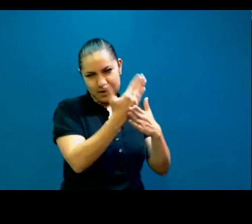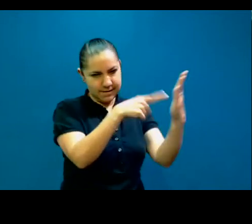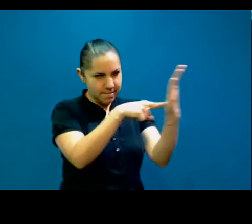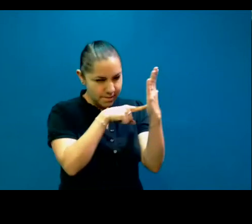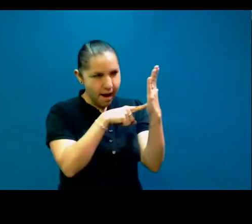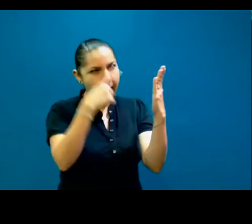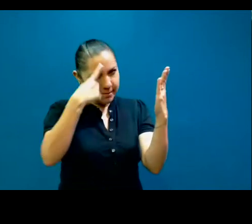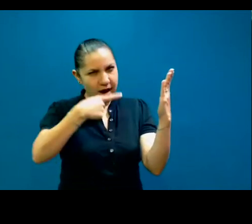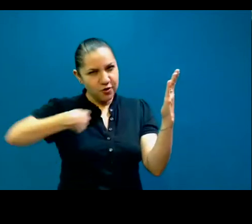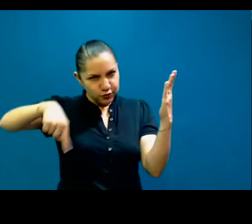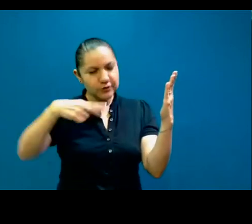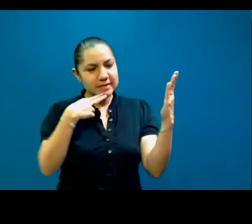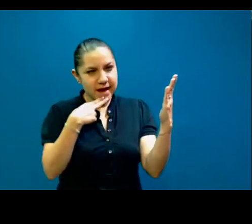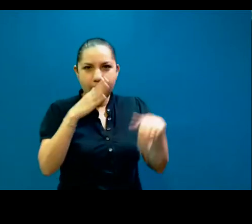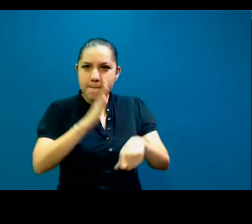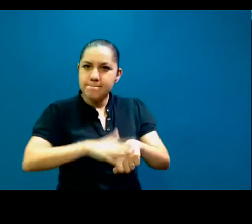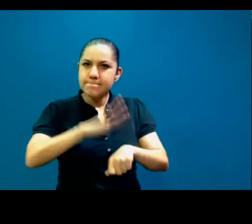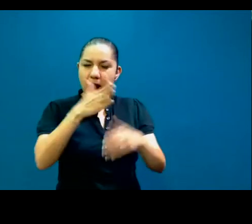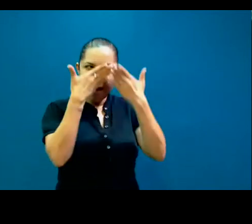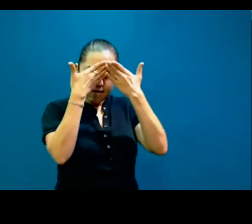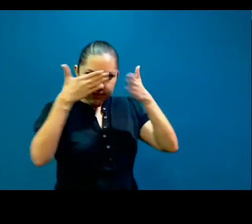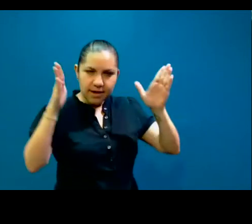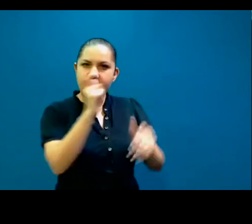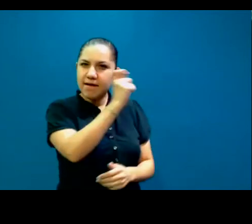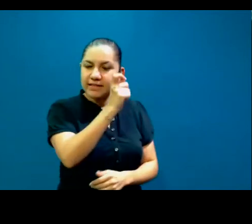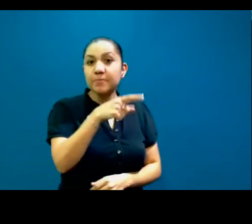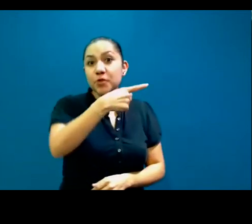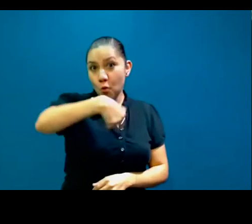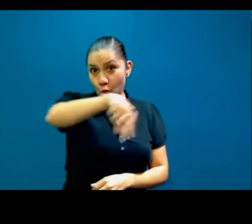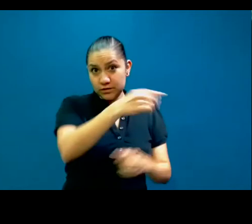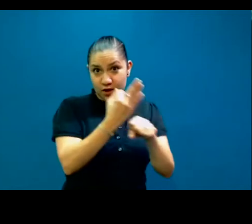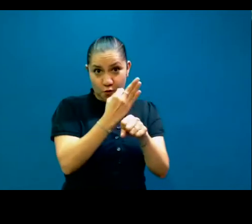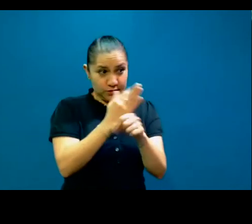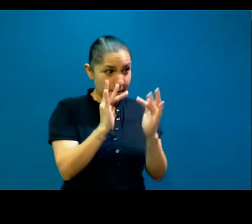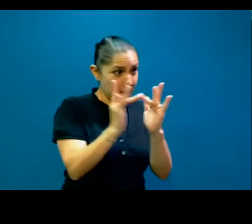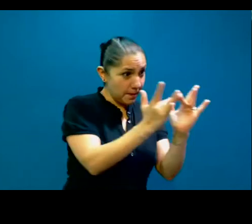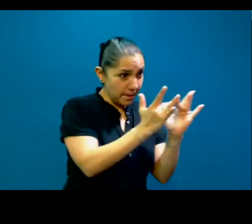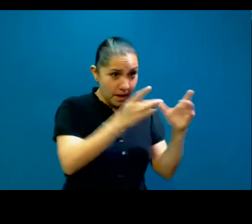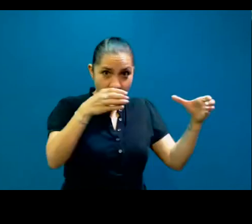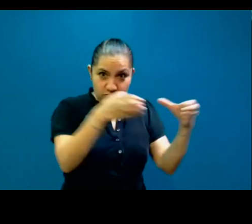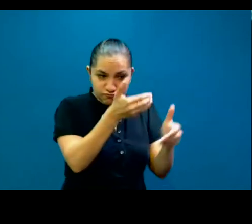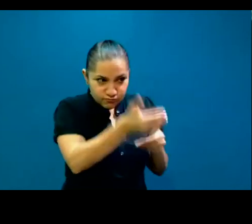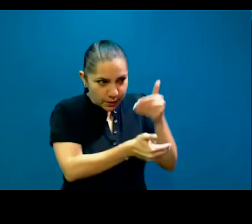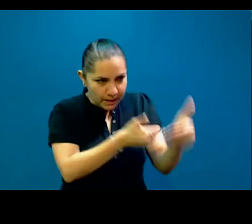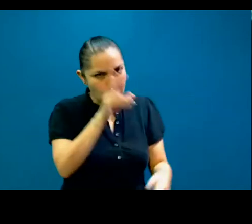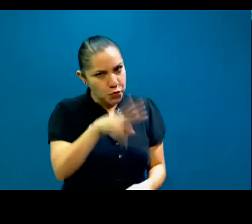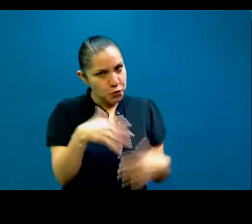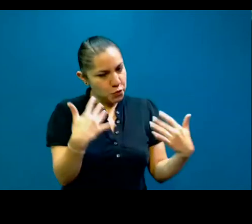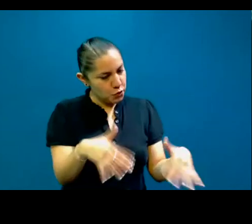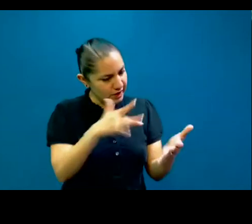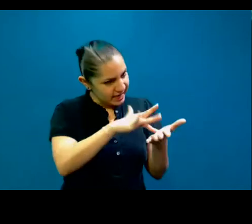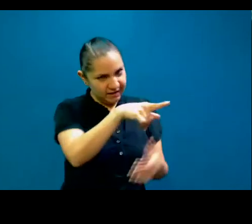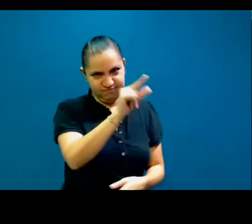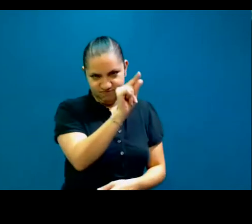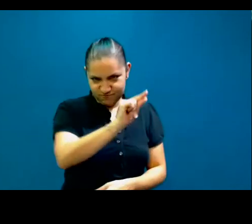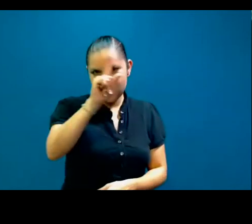para que conozcamos más, y la verdad es que es muy admirable su esfuerzo, son súper profesionales, y nos encanta que nos hayan platicado al